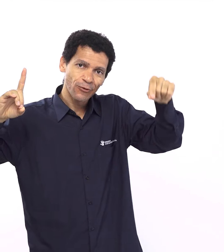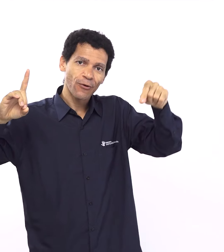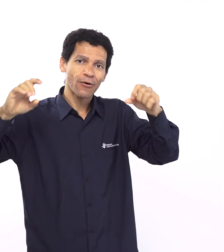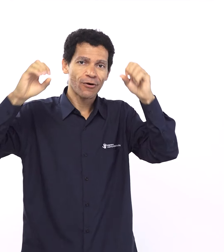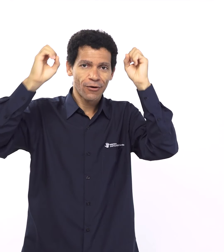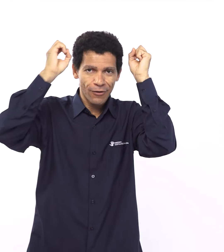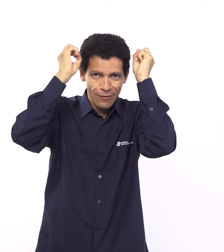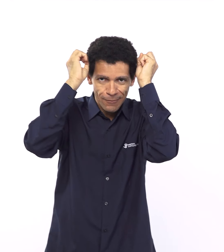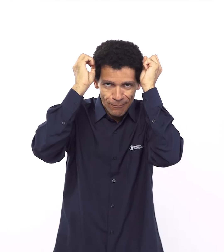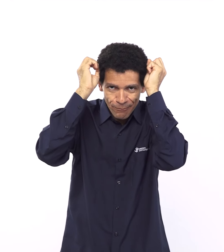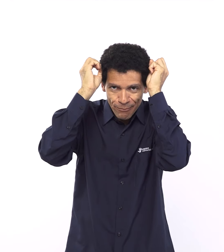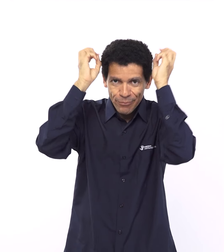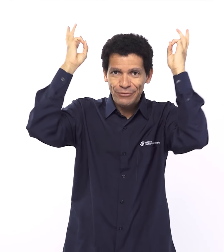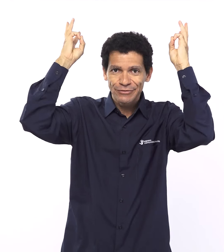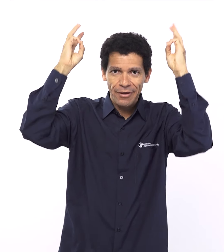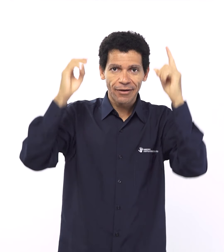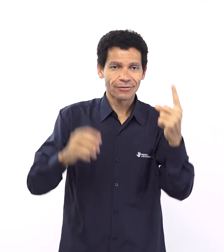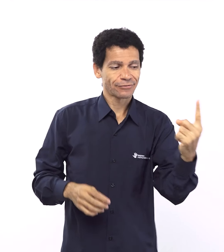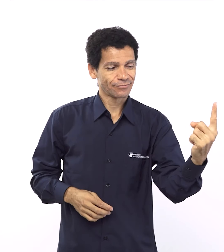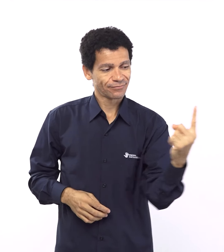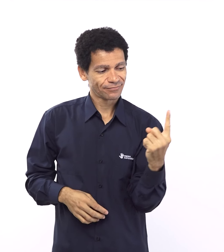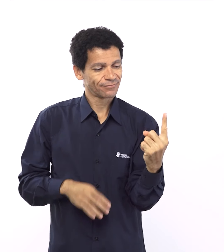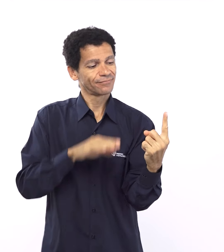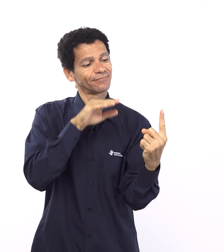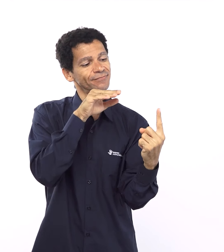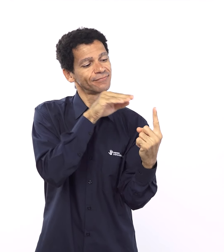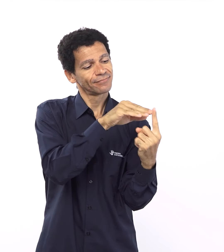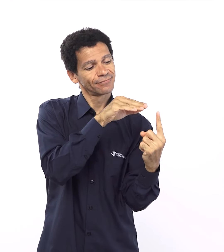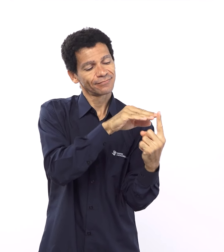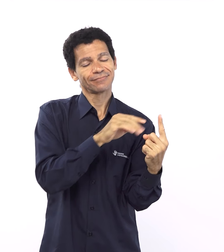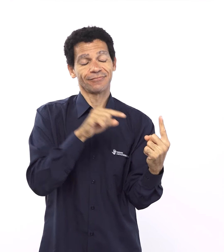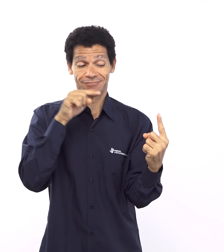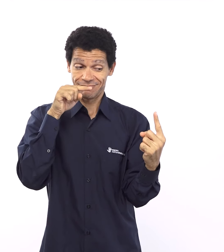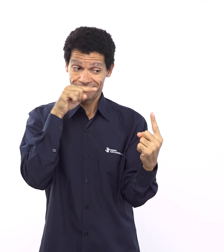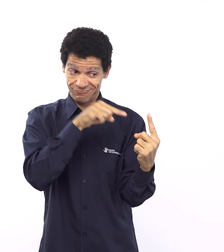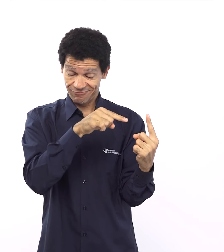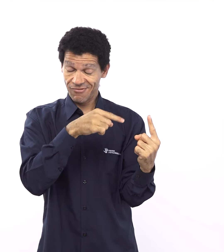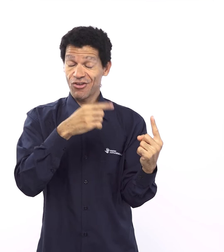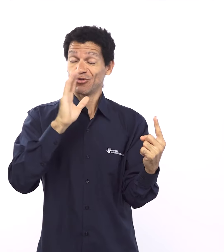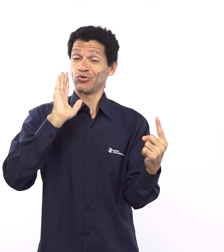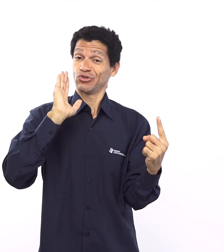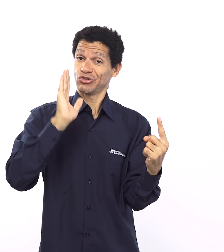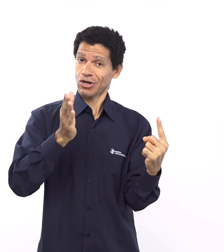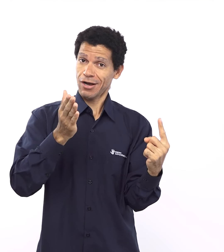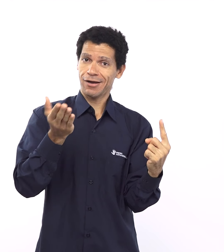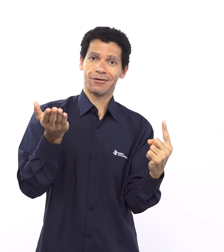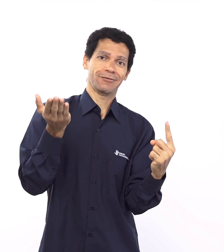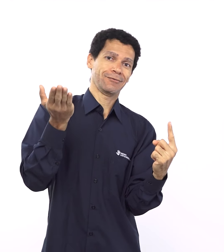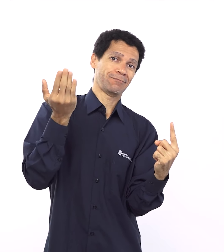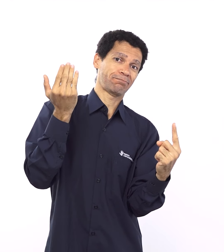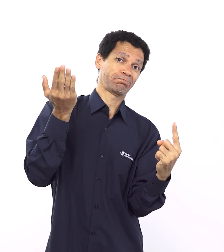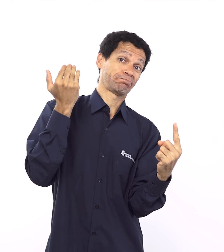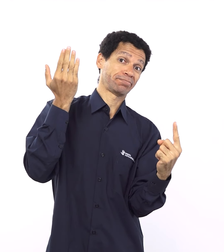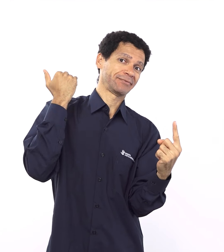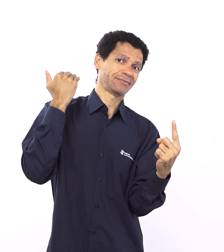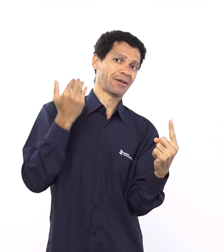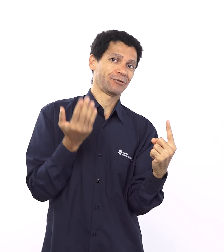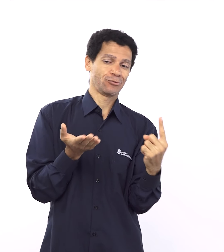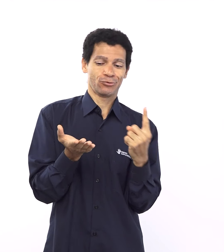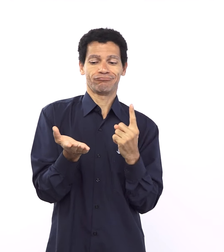tempo para que isso se cumpra e o próprio Deus menciona isso a Abraão em determinado momento ele fala não vai ser por agora